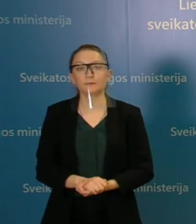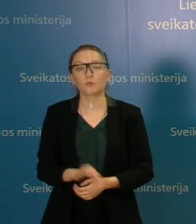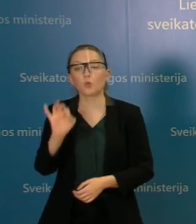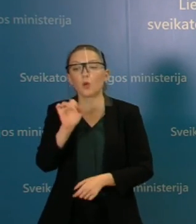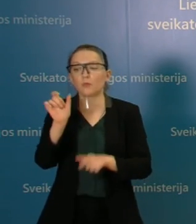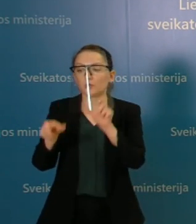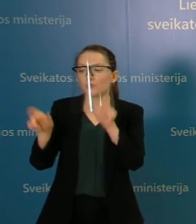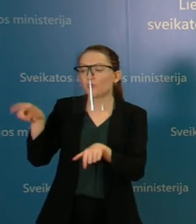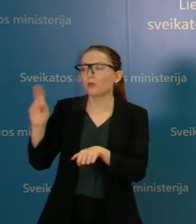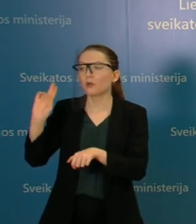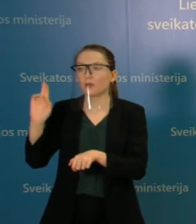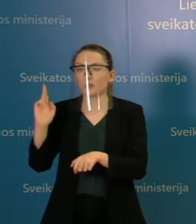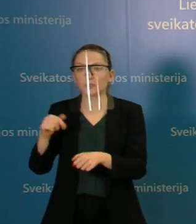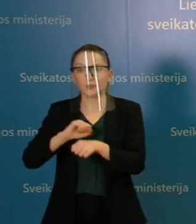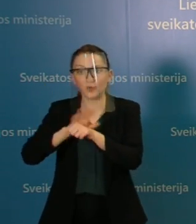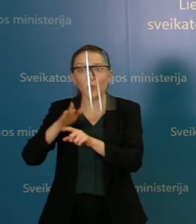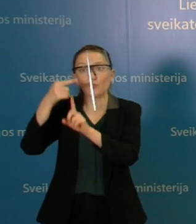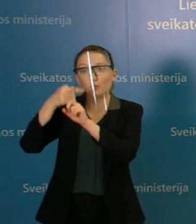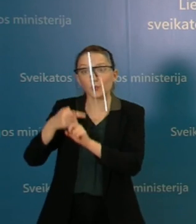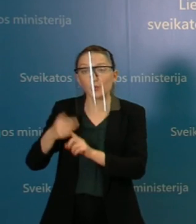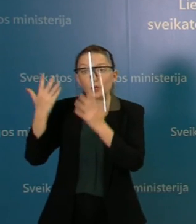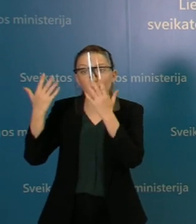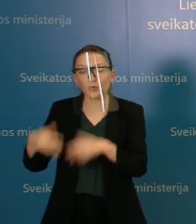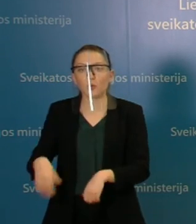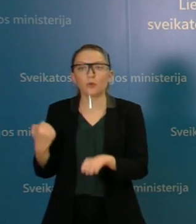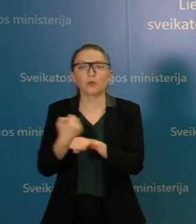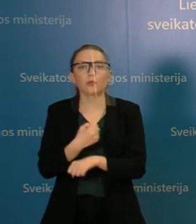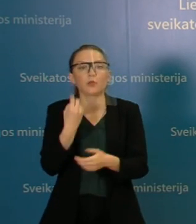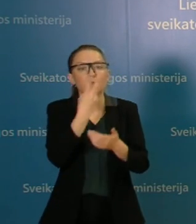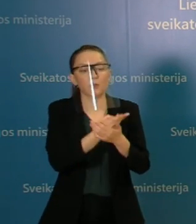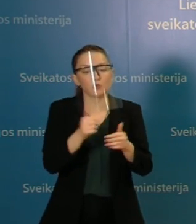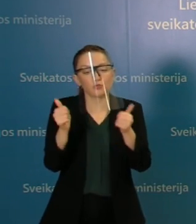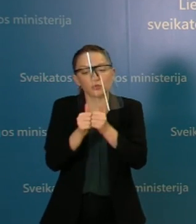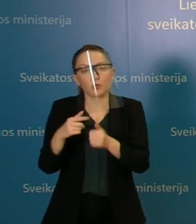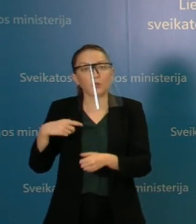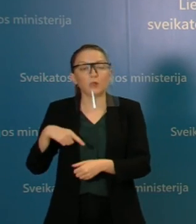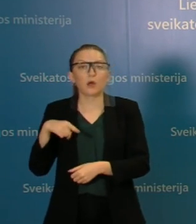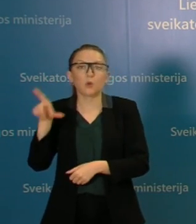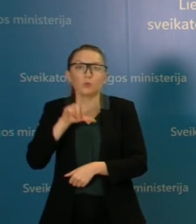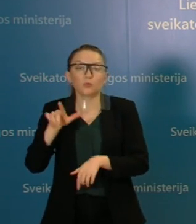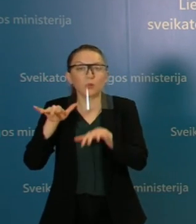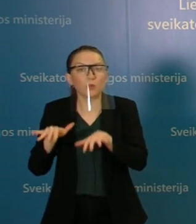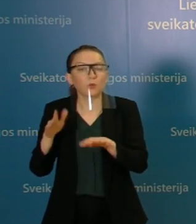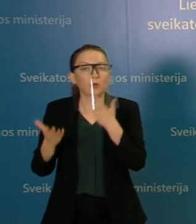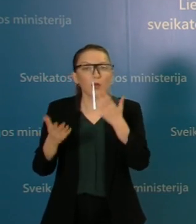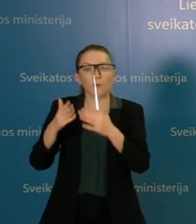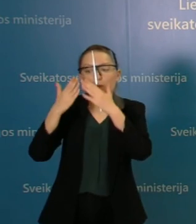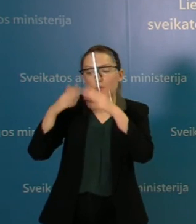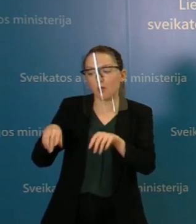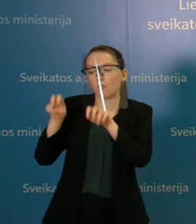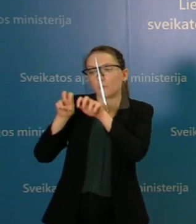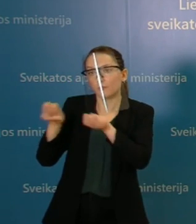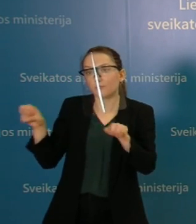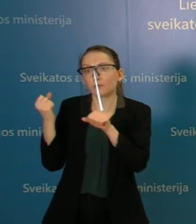pacientų, kurie, kaip jūs paminėjot, kuriem tenka laukti laukia arba laukti palapinėse.